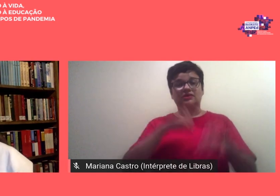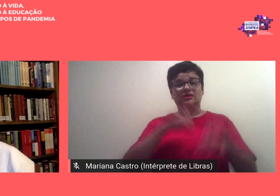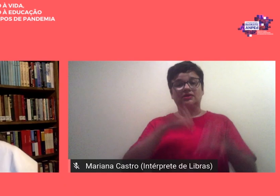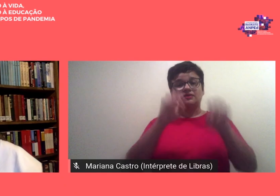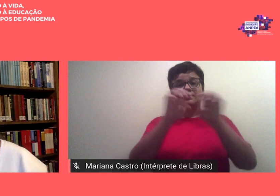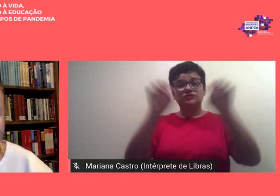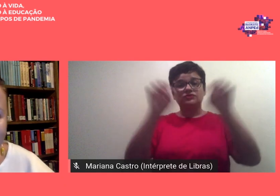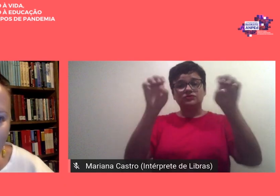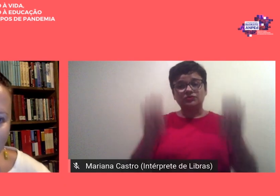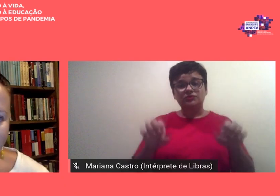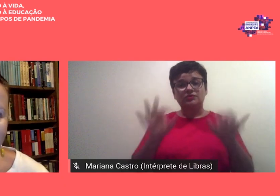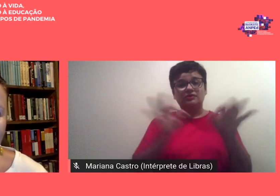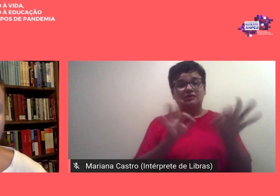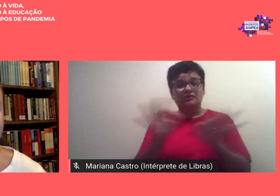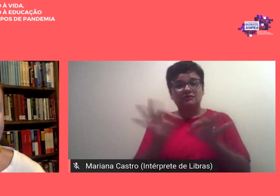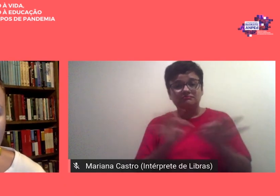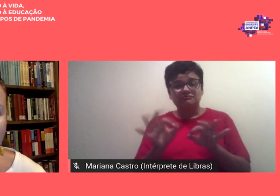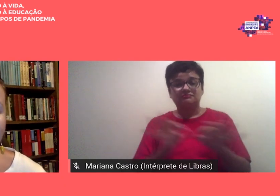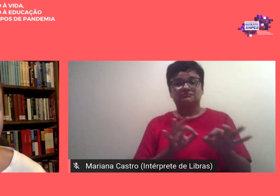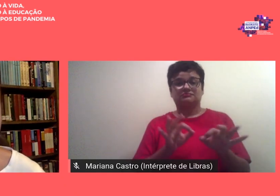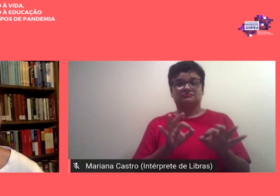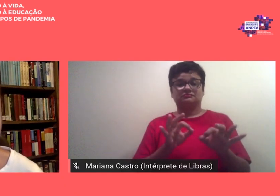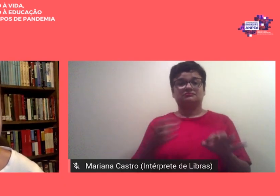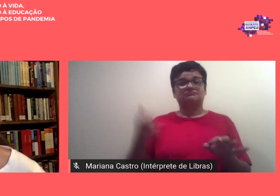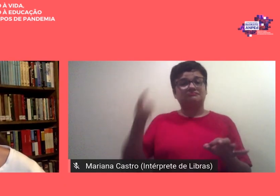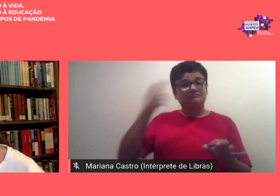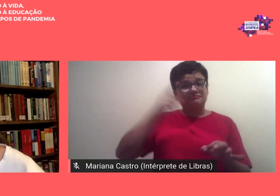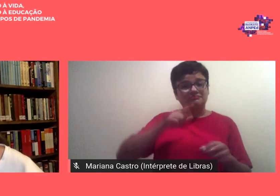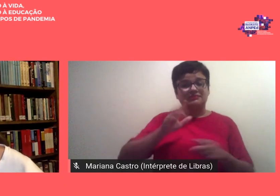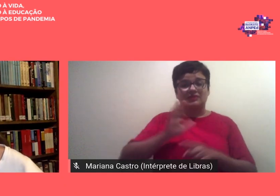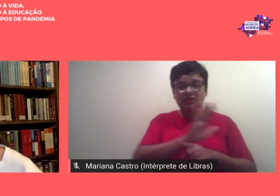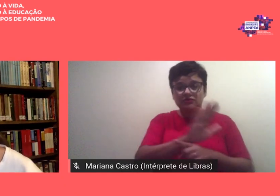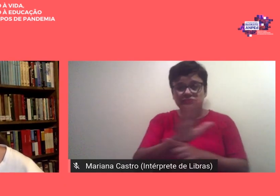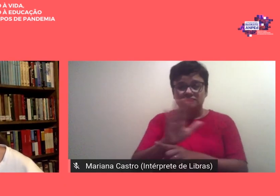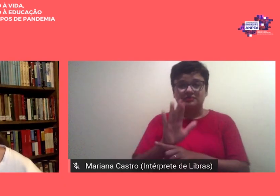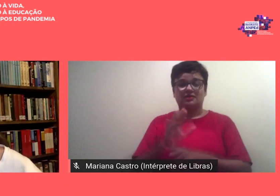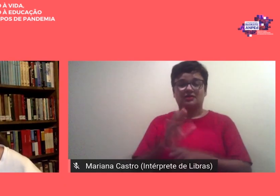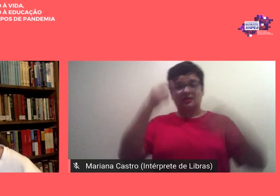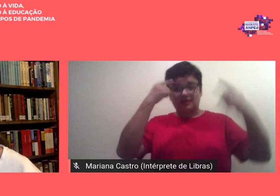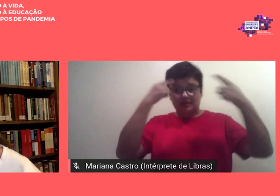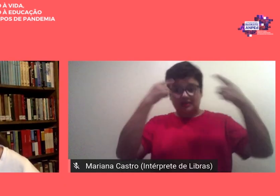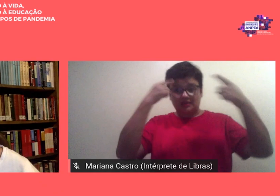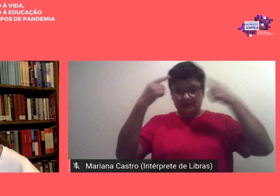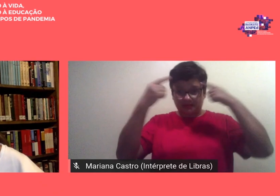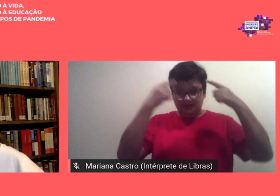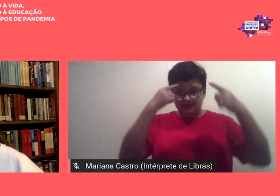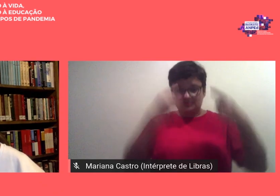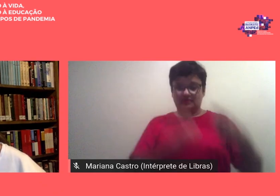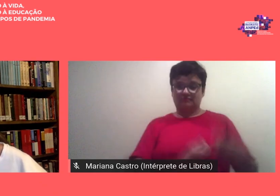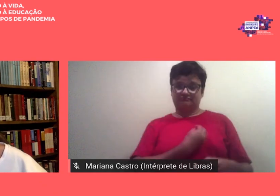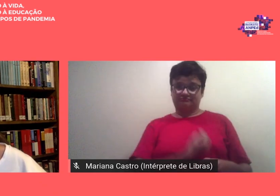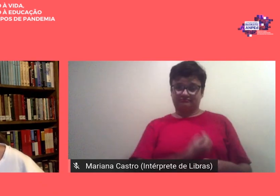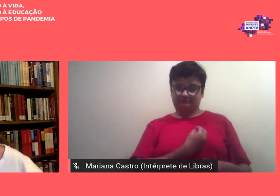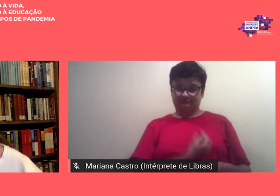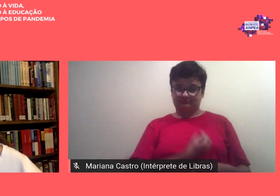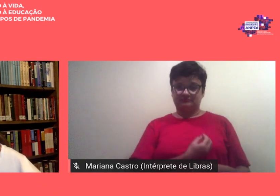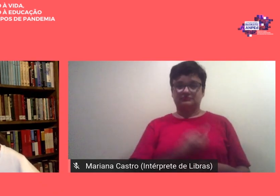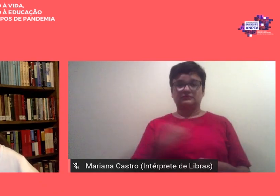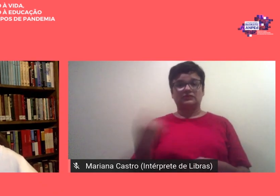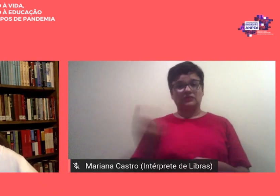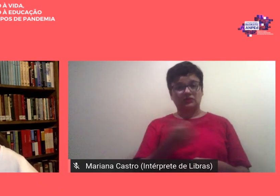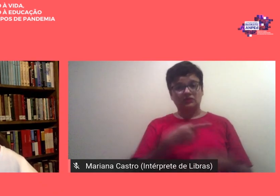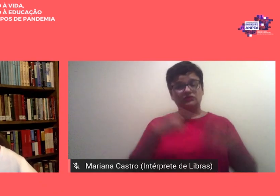organizada para subsidiar e ajudar a pensar eventos presenciais e nós tivemos que fazer